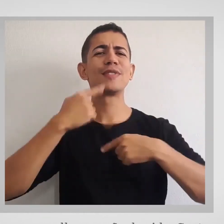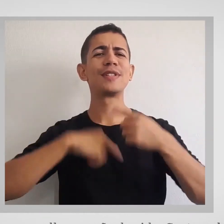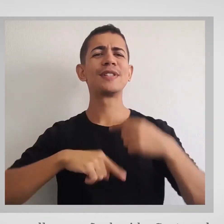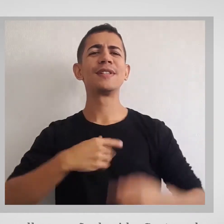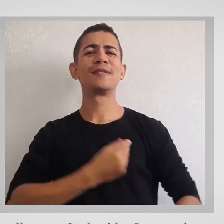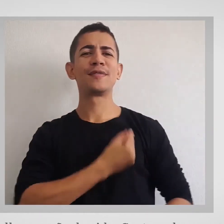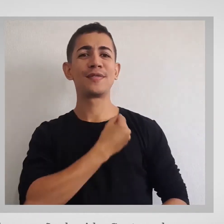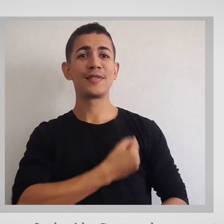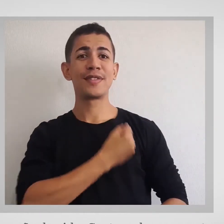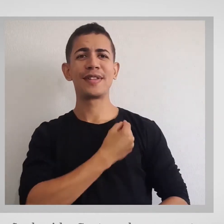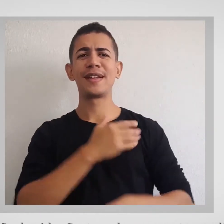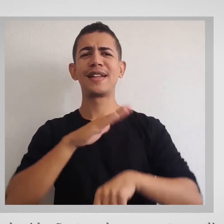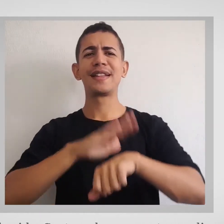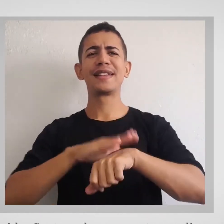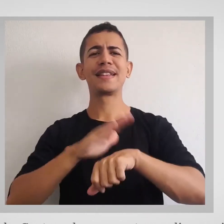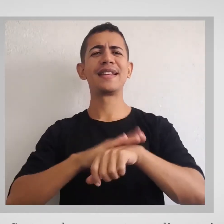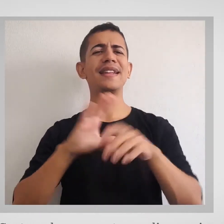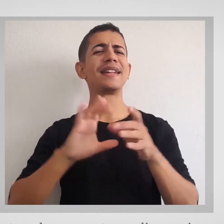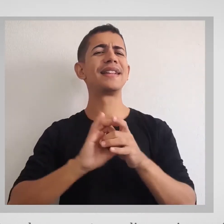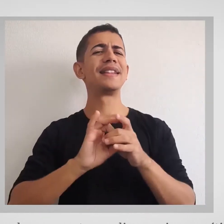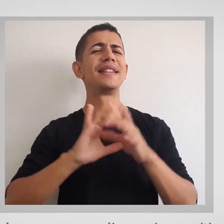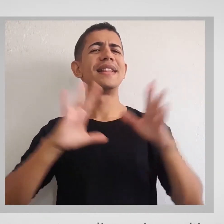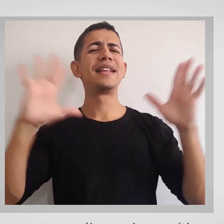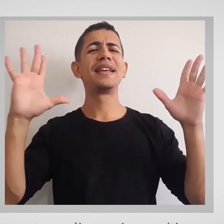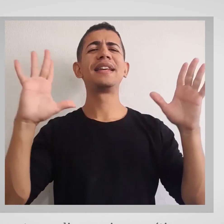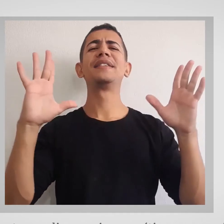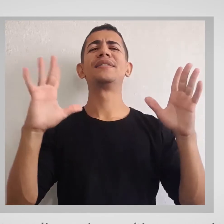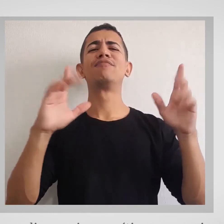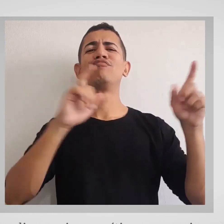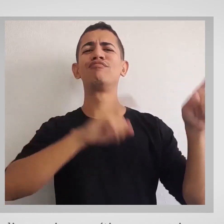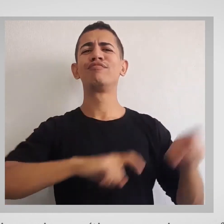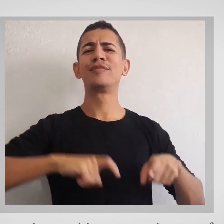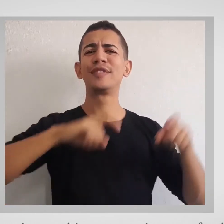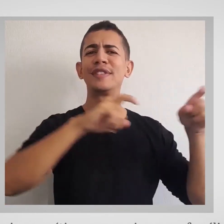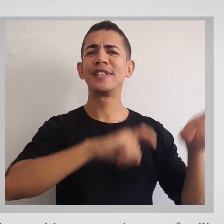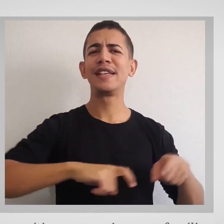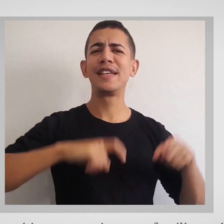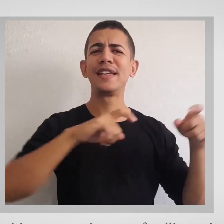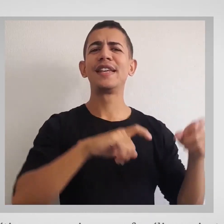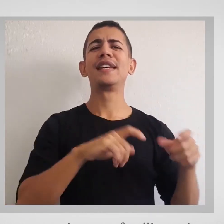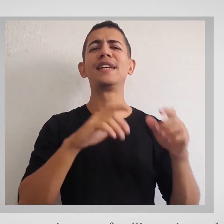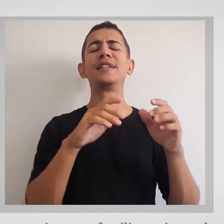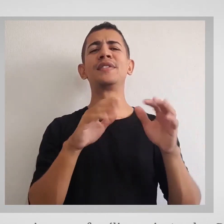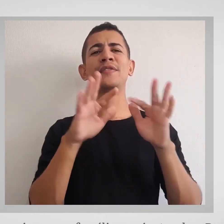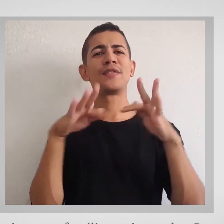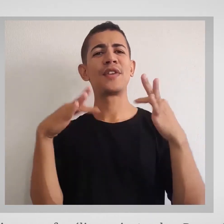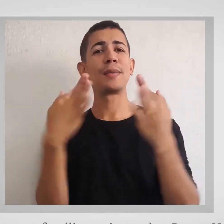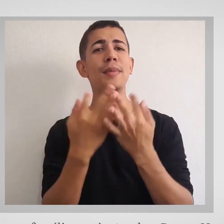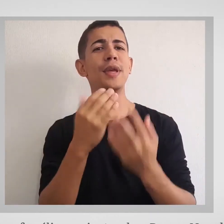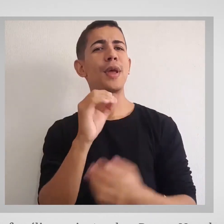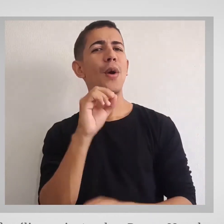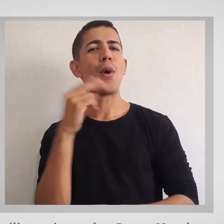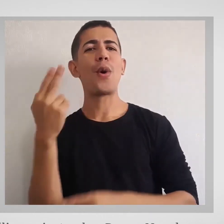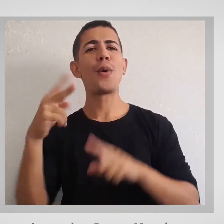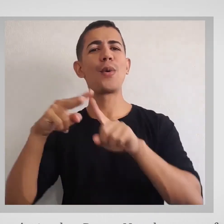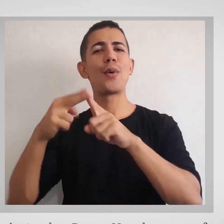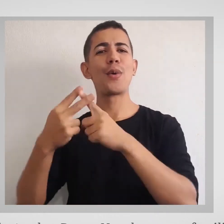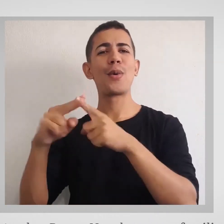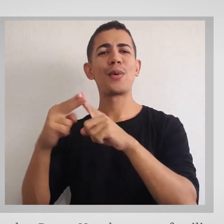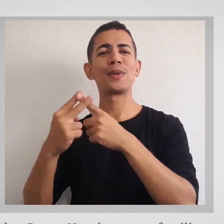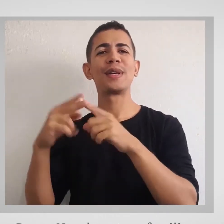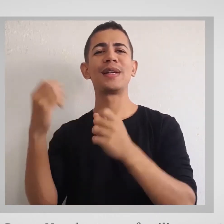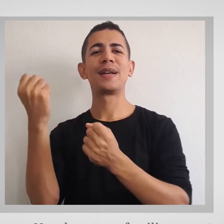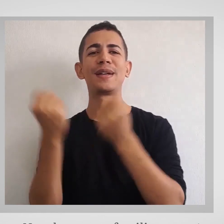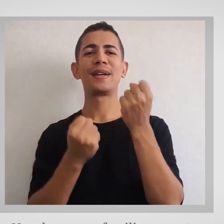Gostava de passar o tempo livre assim, no sítio, com os pais, com a família ou ajustando o puma. Nos churrascos